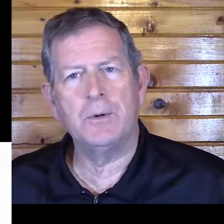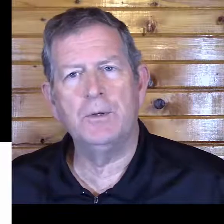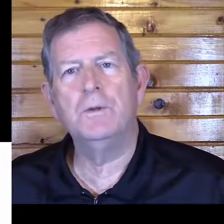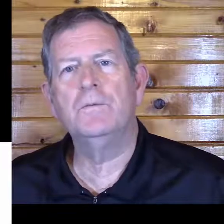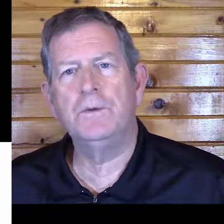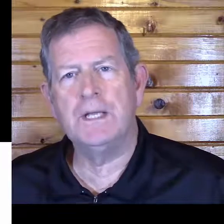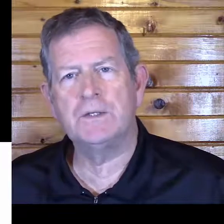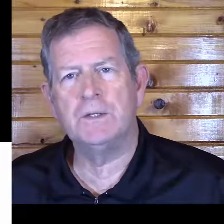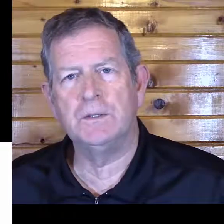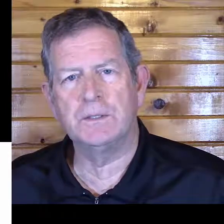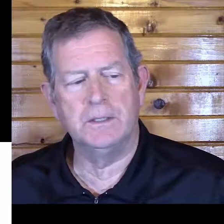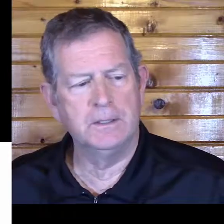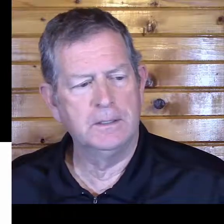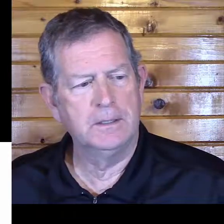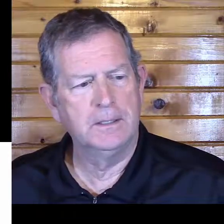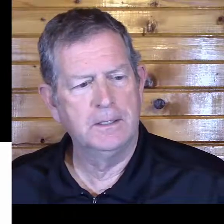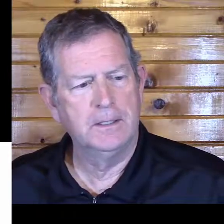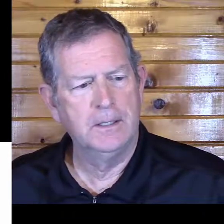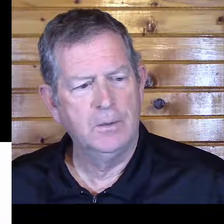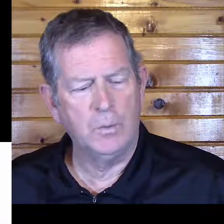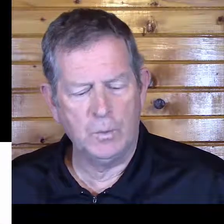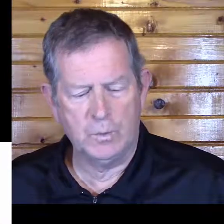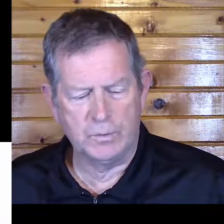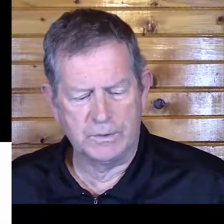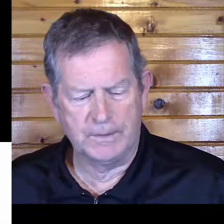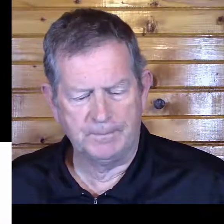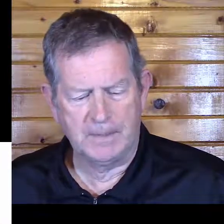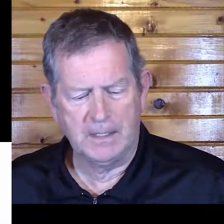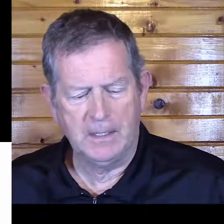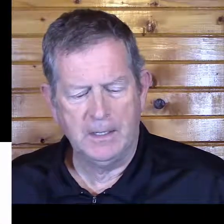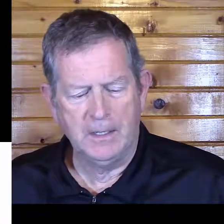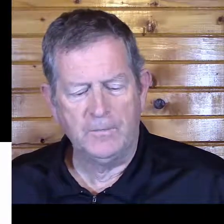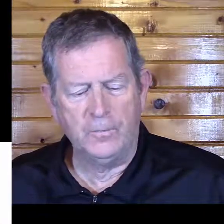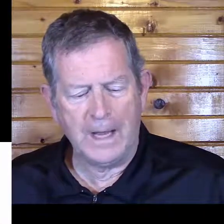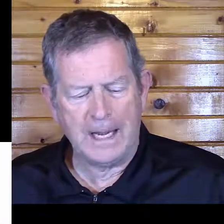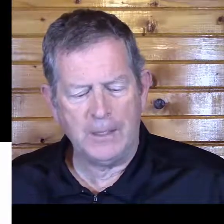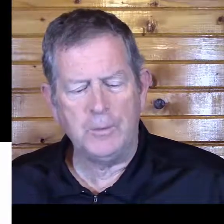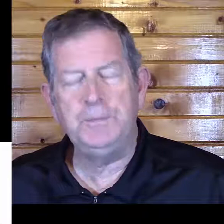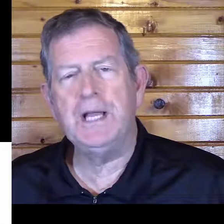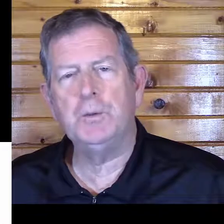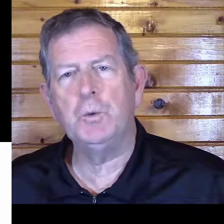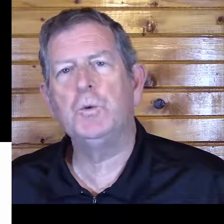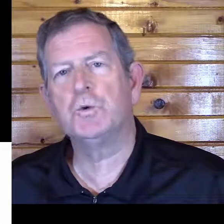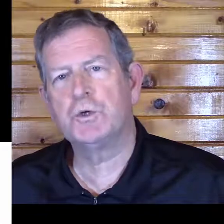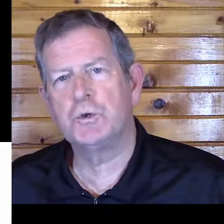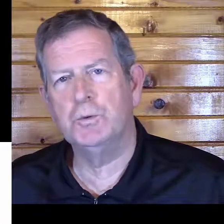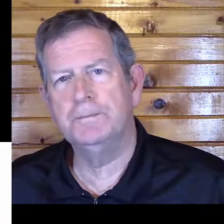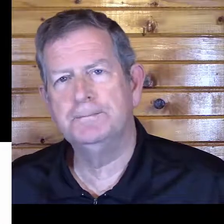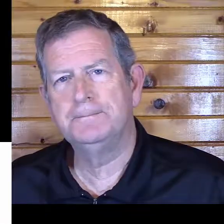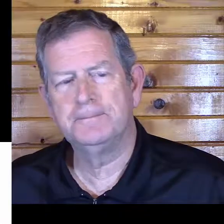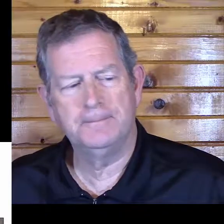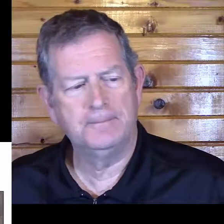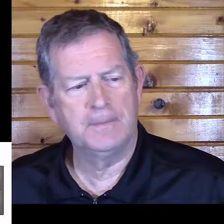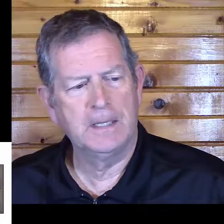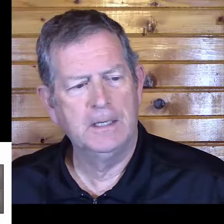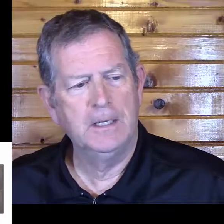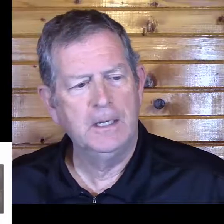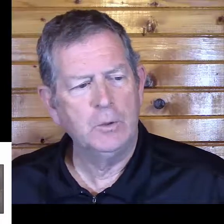dans l'arbre veut descendre. 11. Voilà le piano dont je joue.